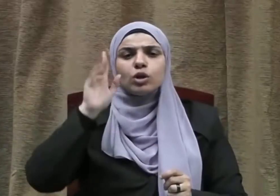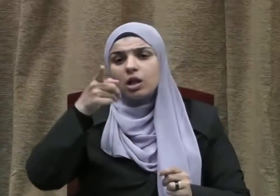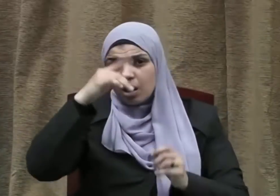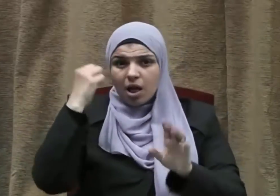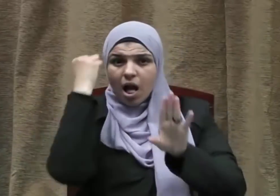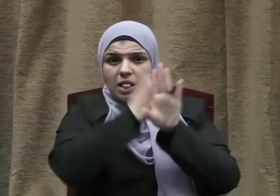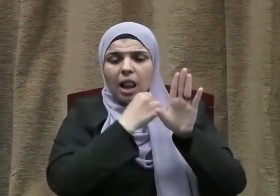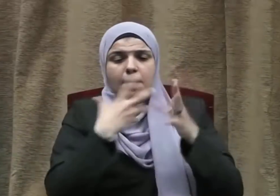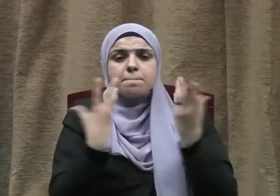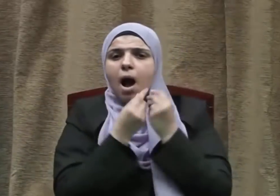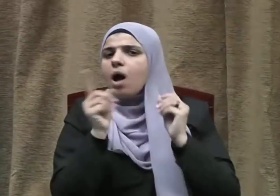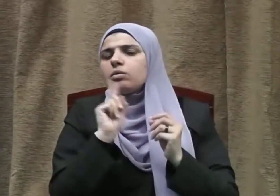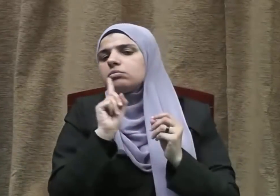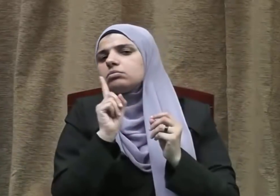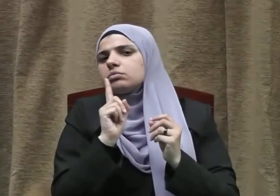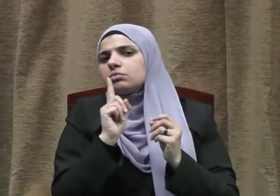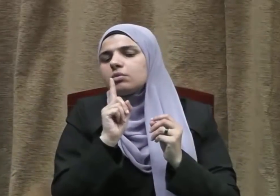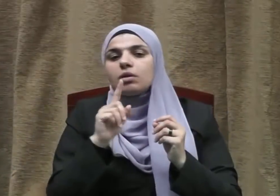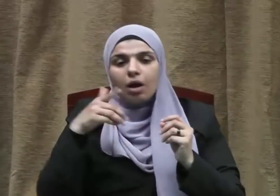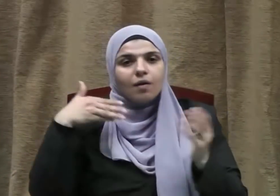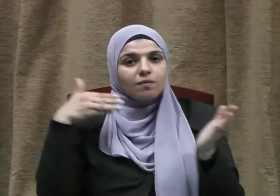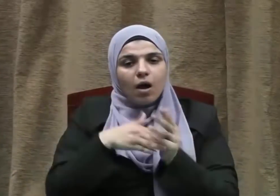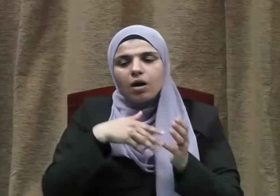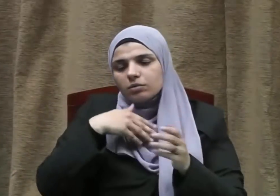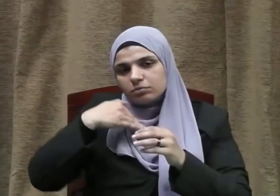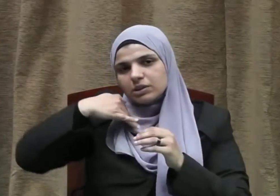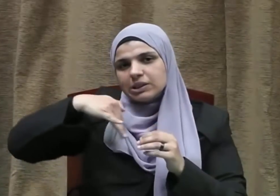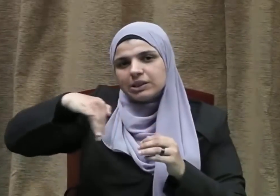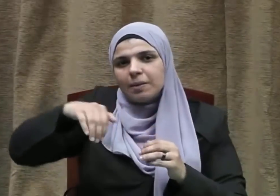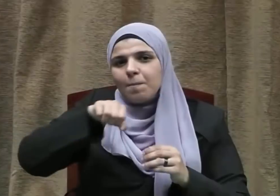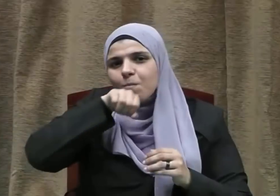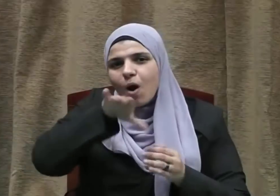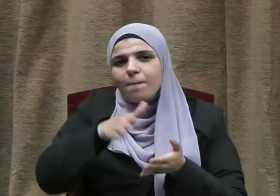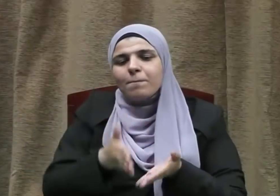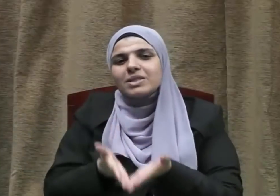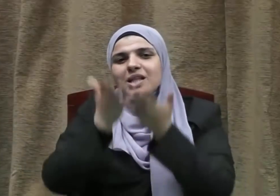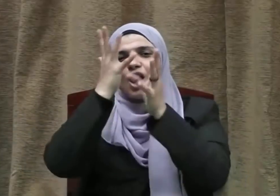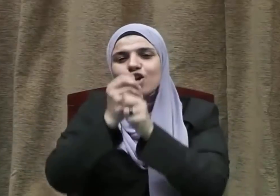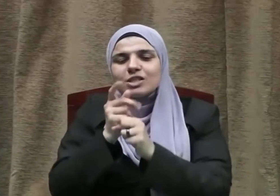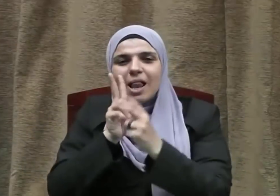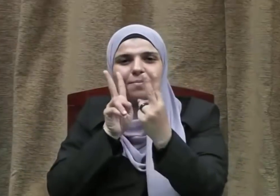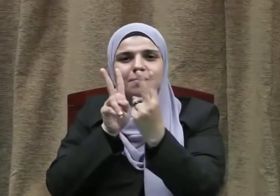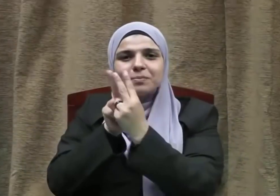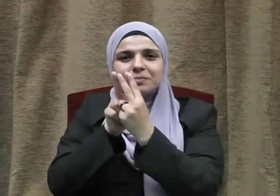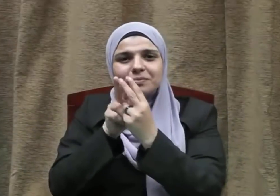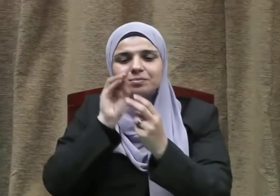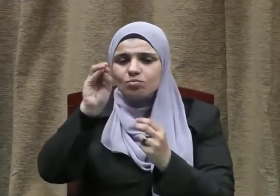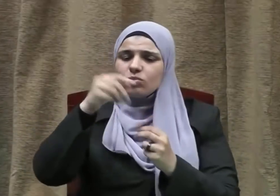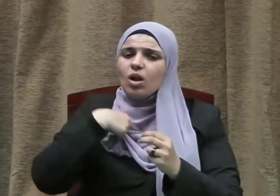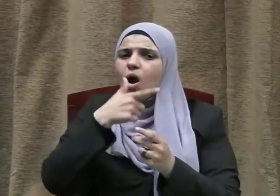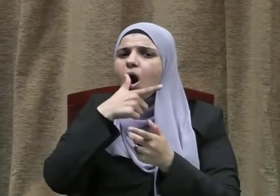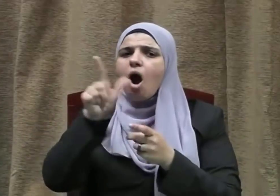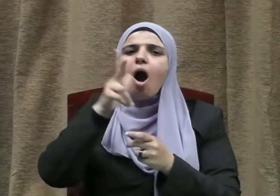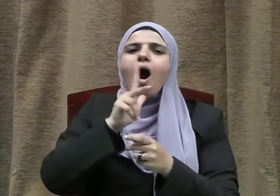المدينة ولا نقاتل معه فأتينا رسول الله صلى الله عليه وسلم